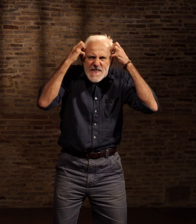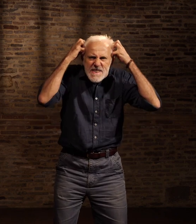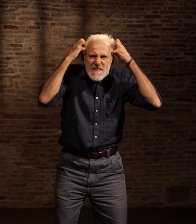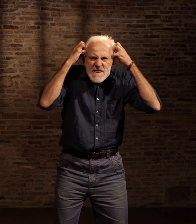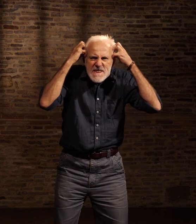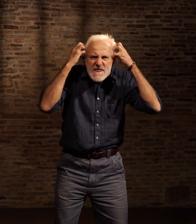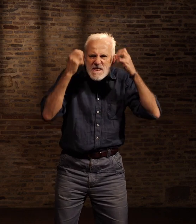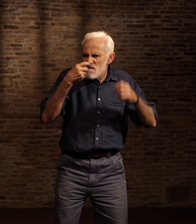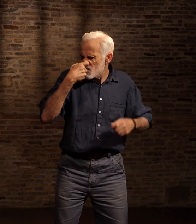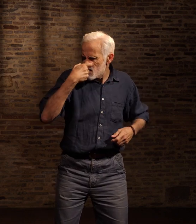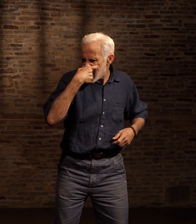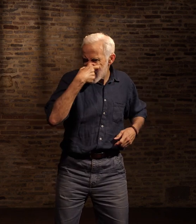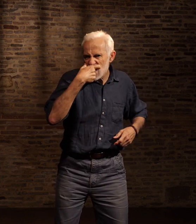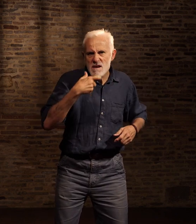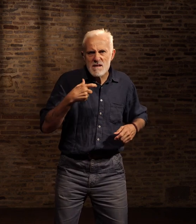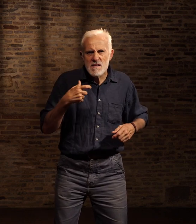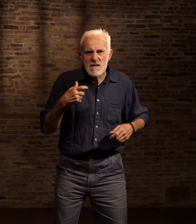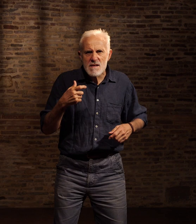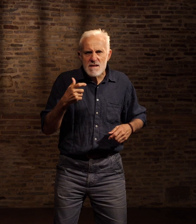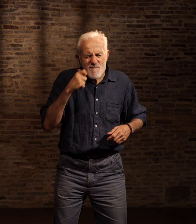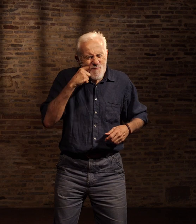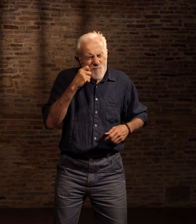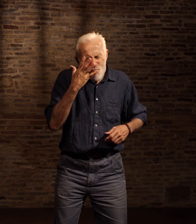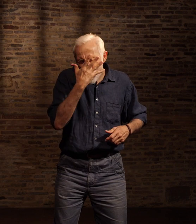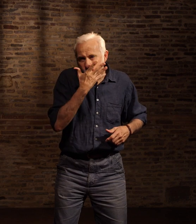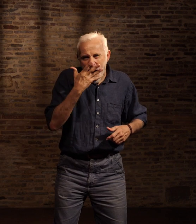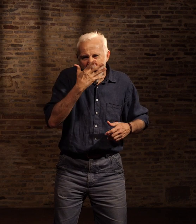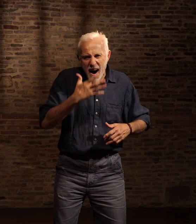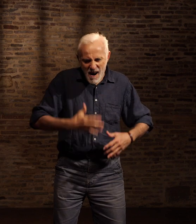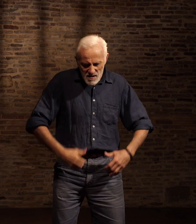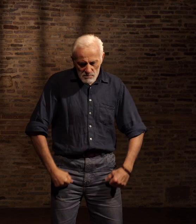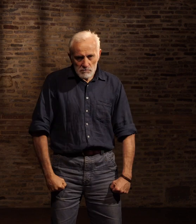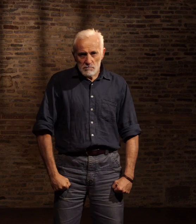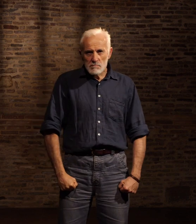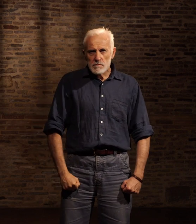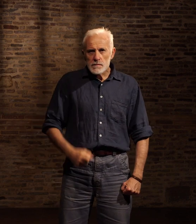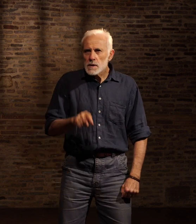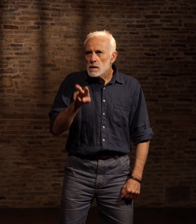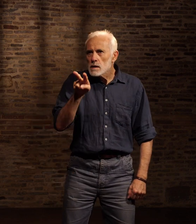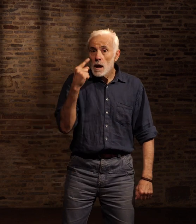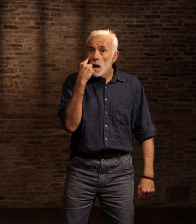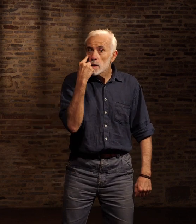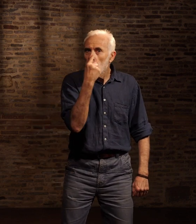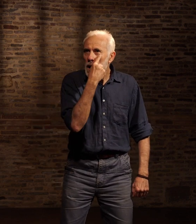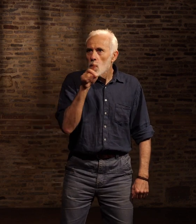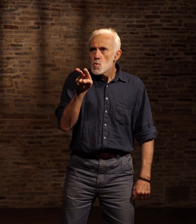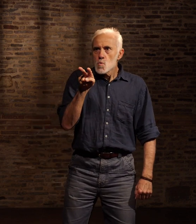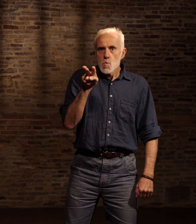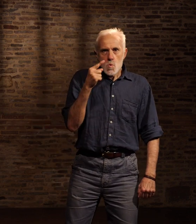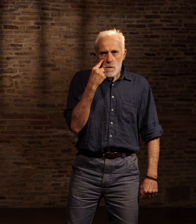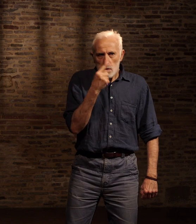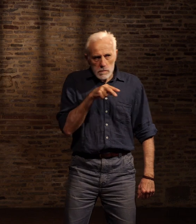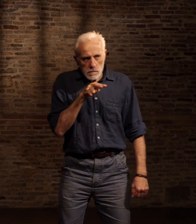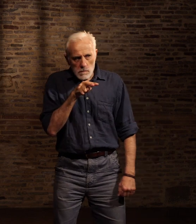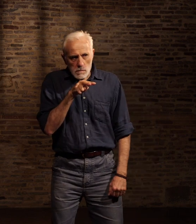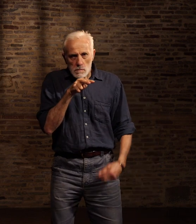Et nez épaté Dans ses yeux bruns, obscur comme des puits, couvait un feu malveillant Si l'on soit hasardé à